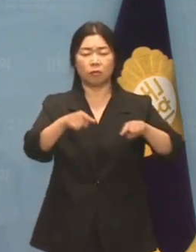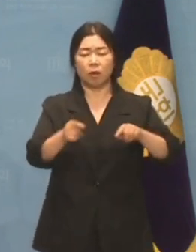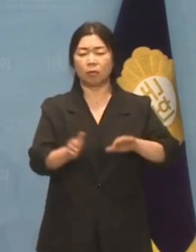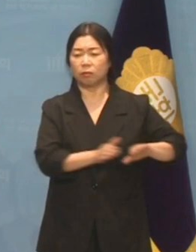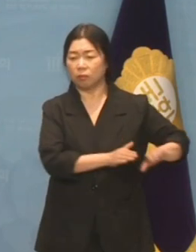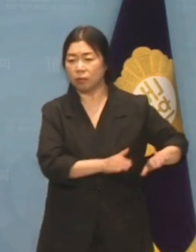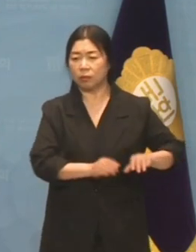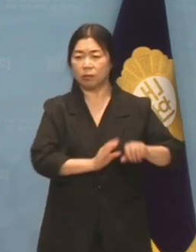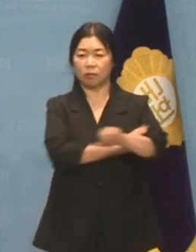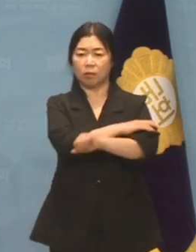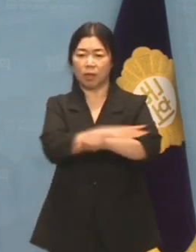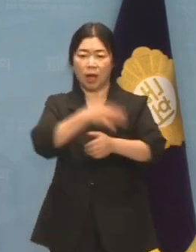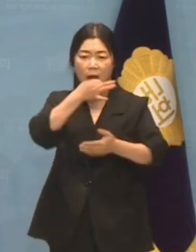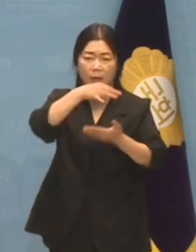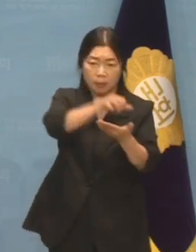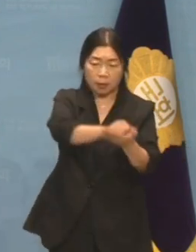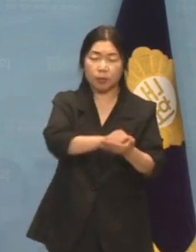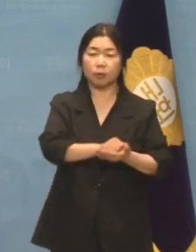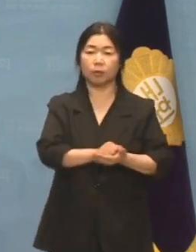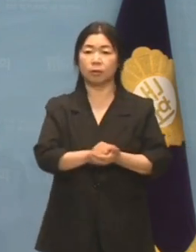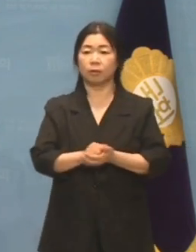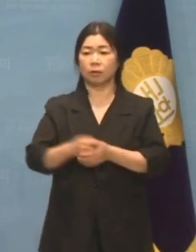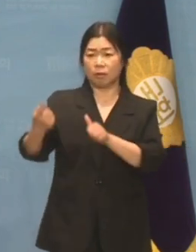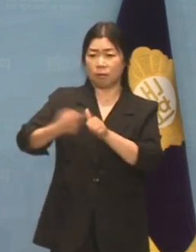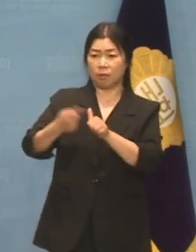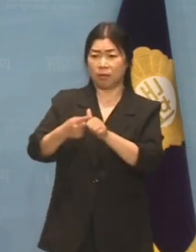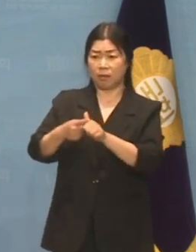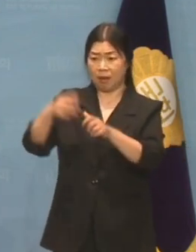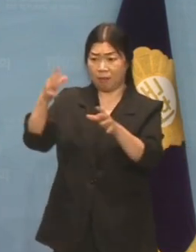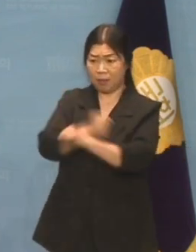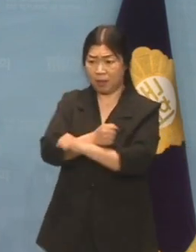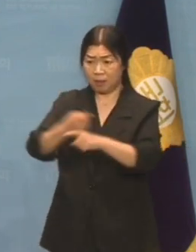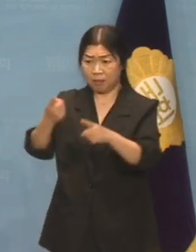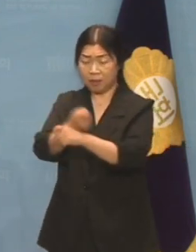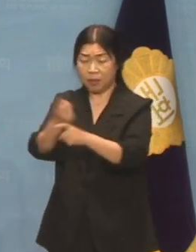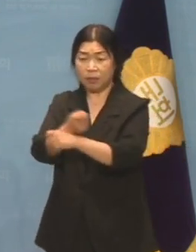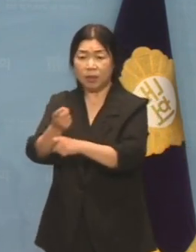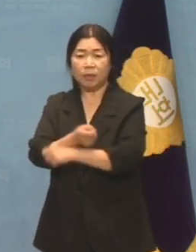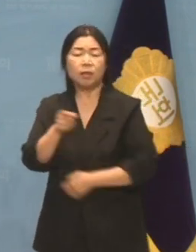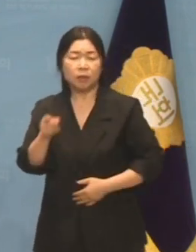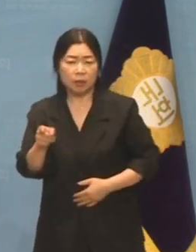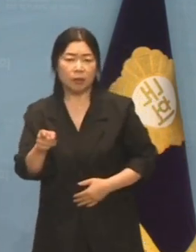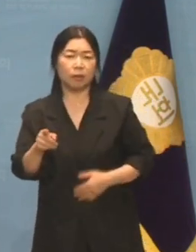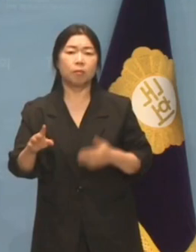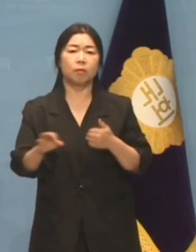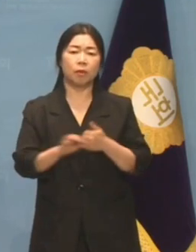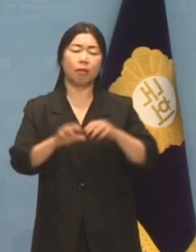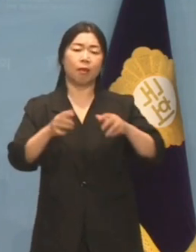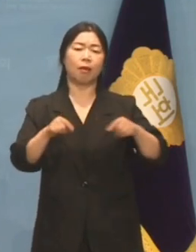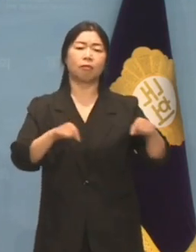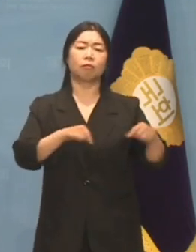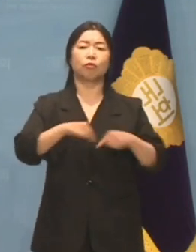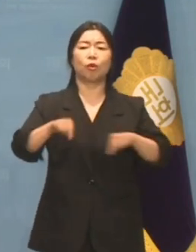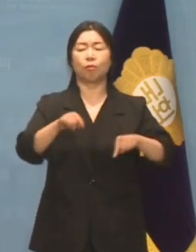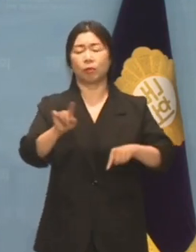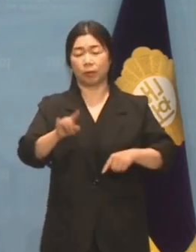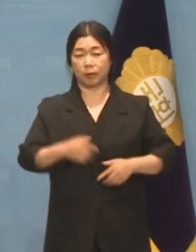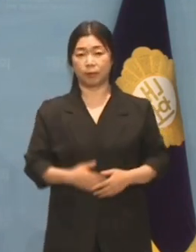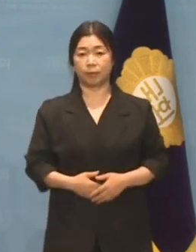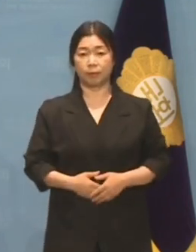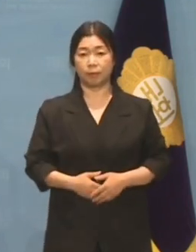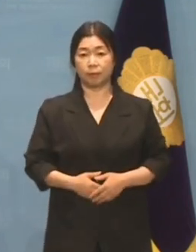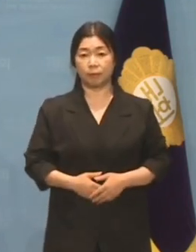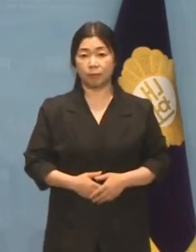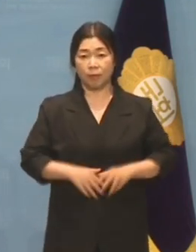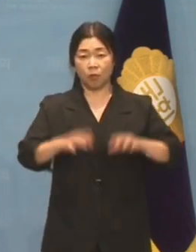권력장악과 비판세력 탄압에만 골몰하고 있는데 나라가 제대로 돌아가겠습니까? 모든 국민을